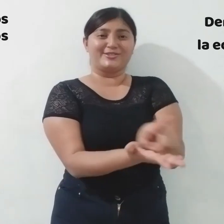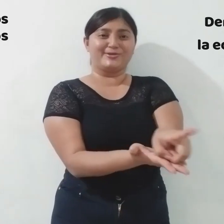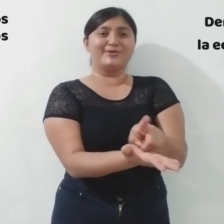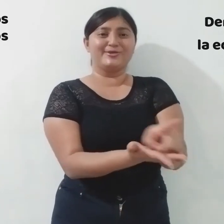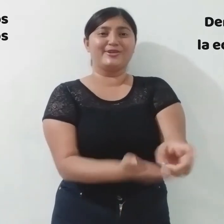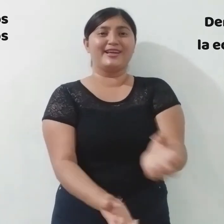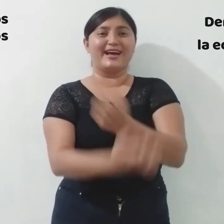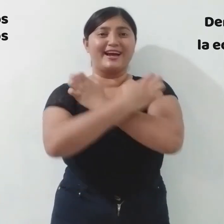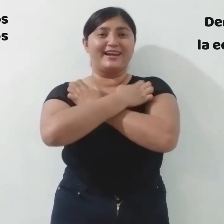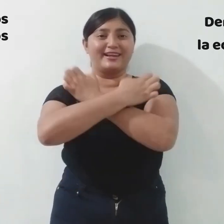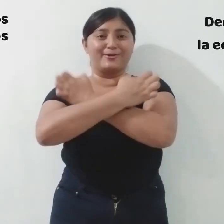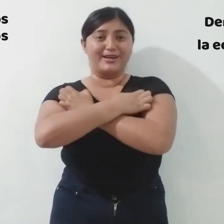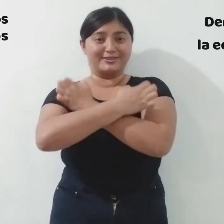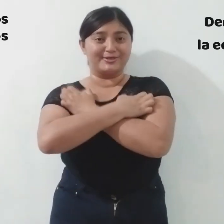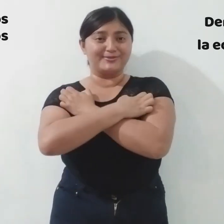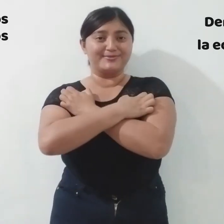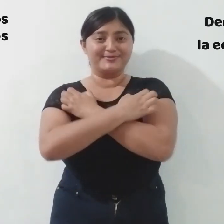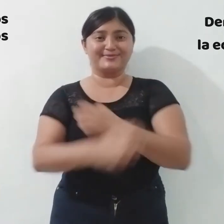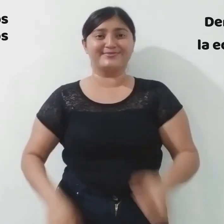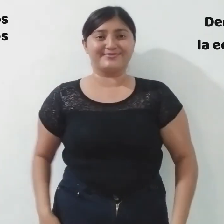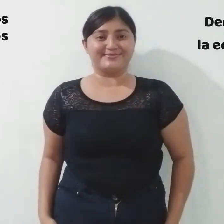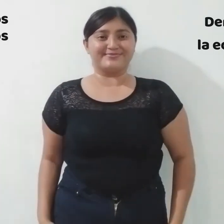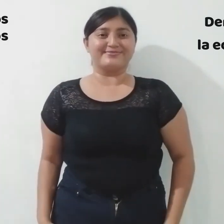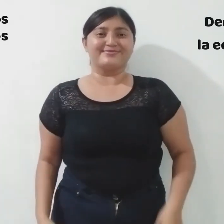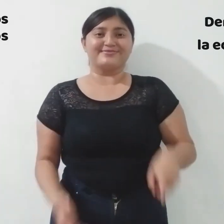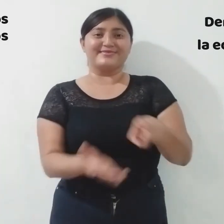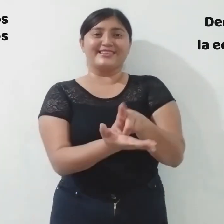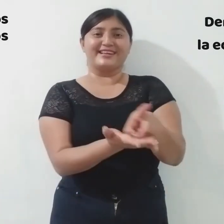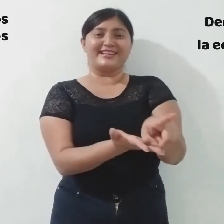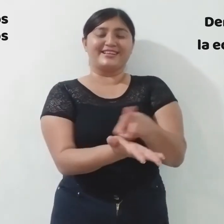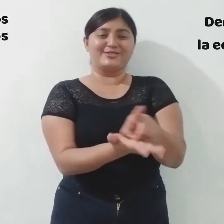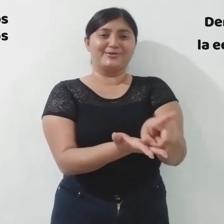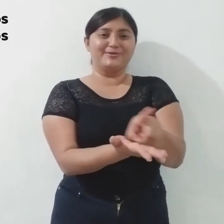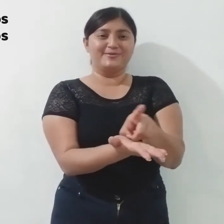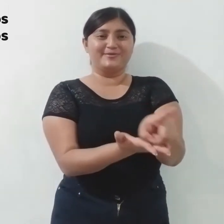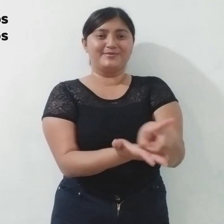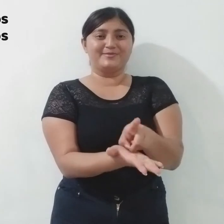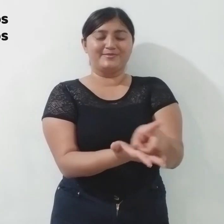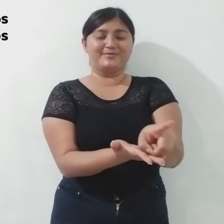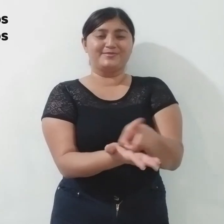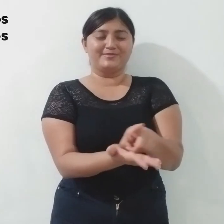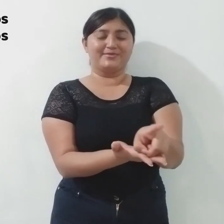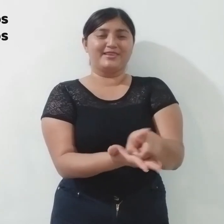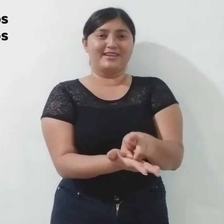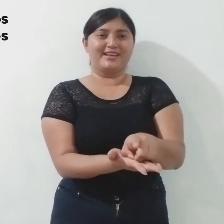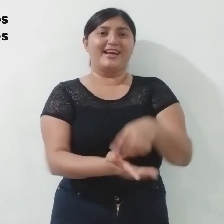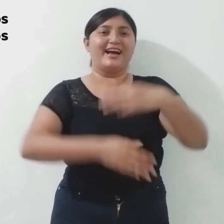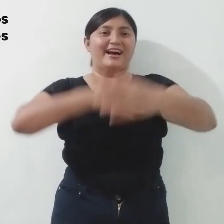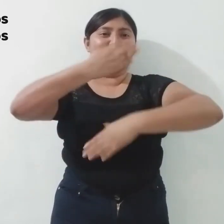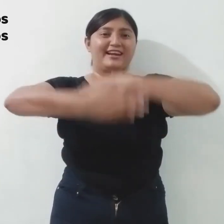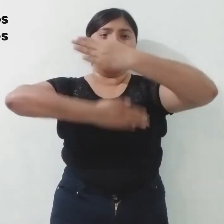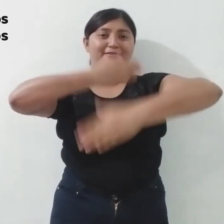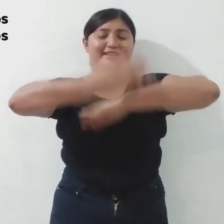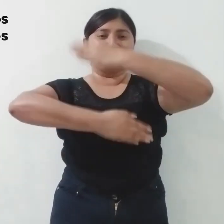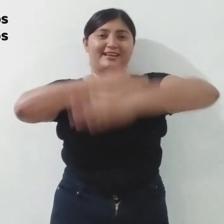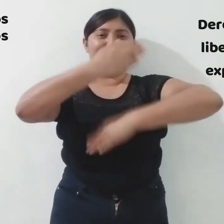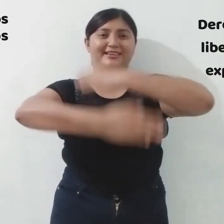a la libertad,